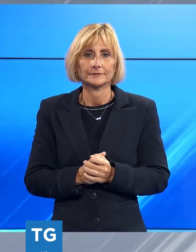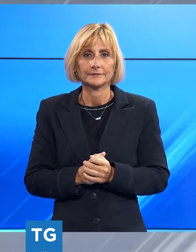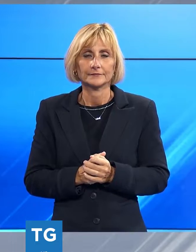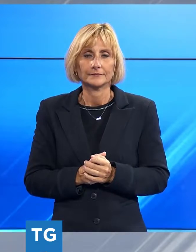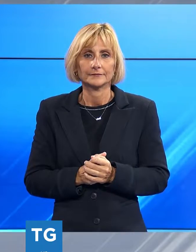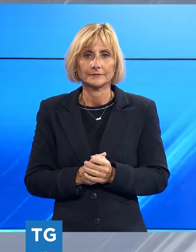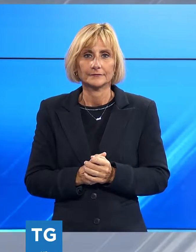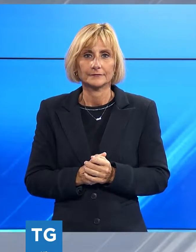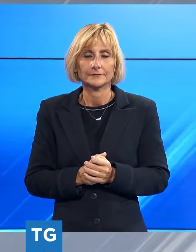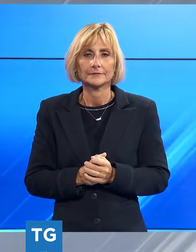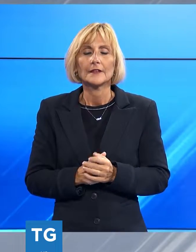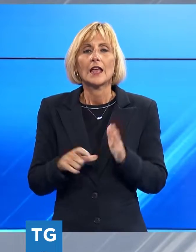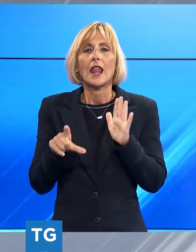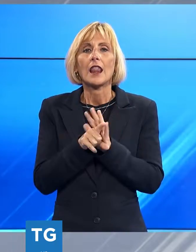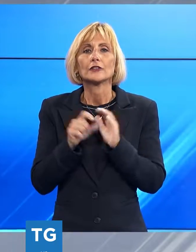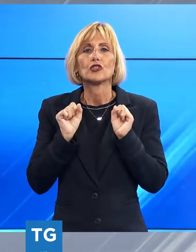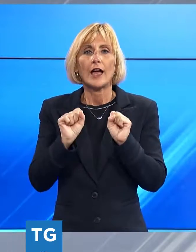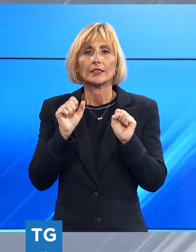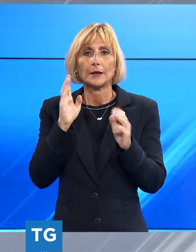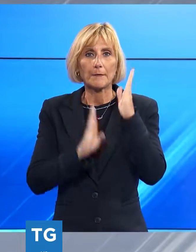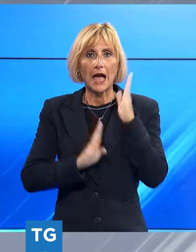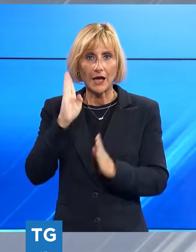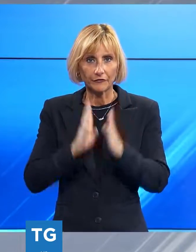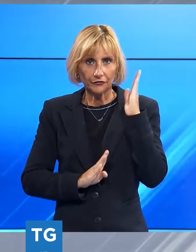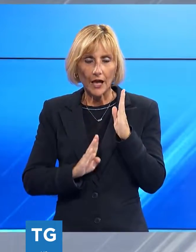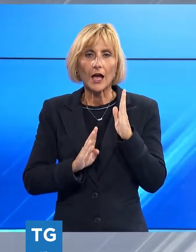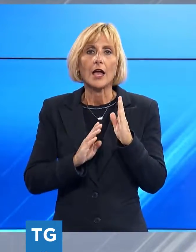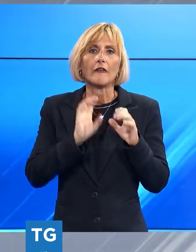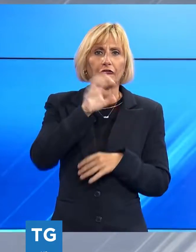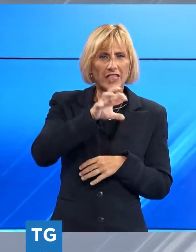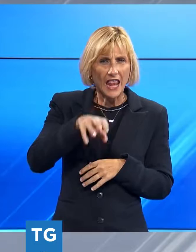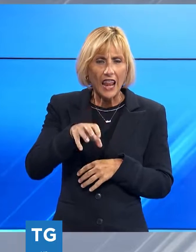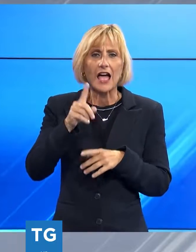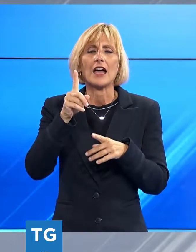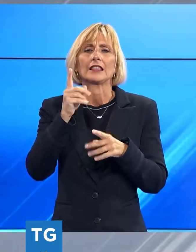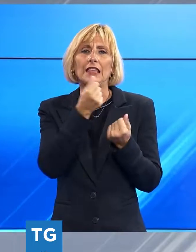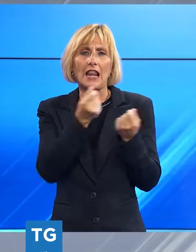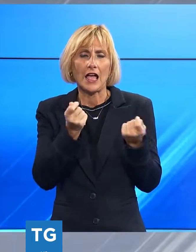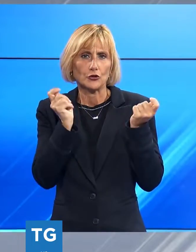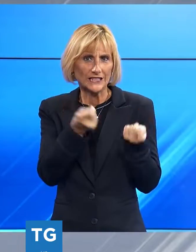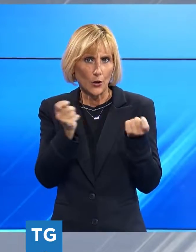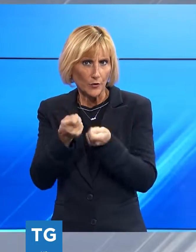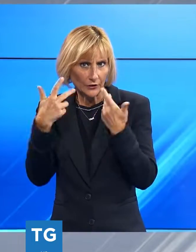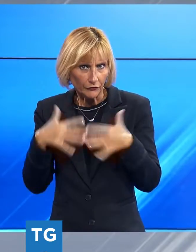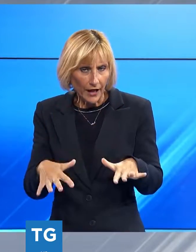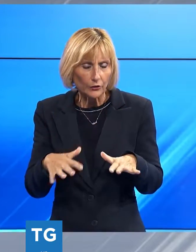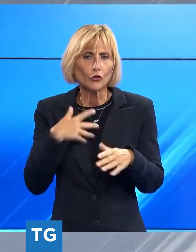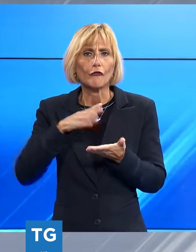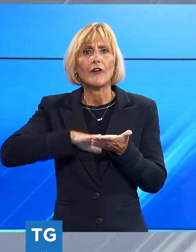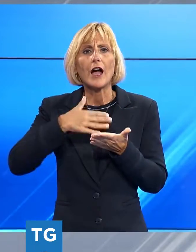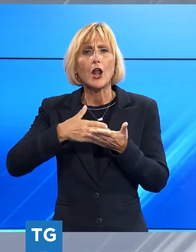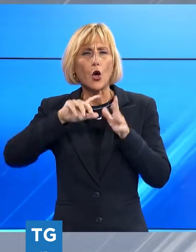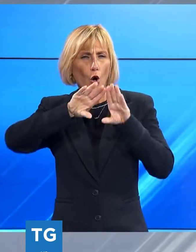Legge antimafia, sequestrati Villa e Denaro, operazione della Guardia di Finanza Marina di Pietrasanta, il valore del